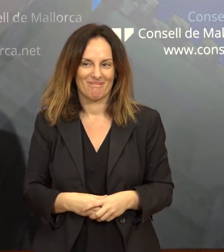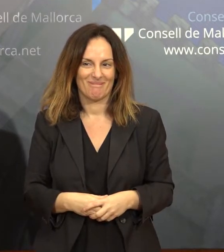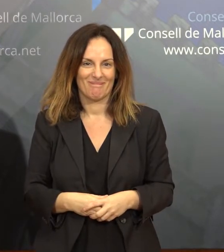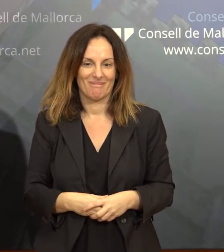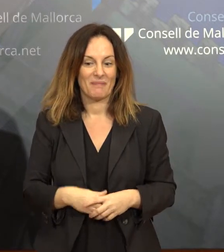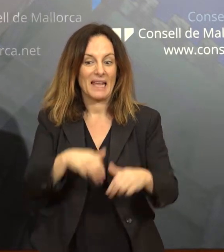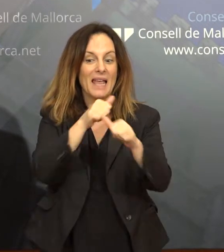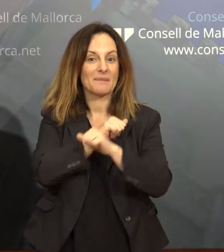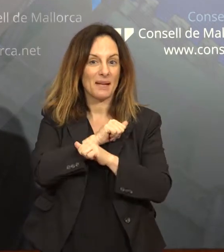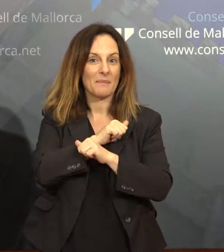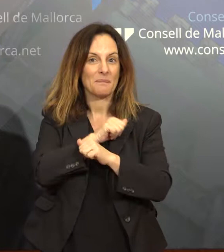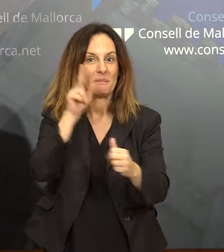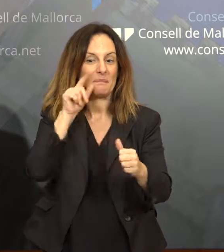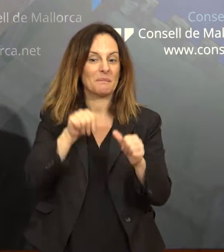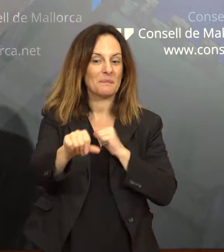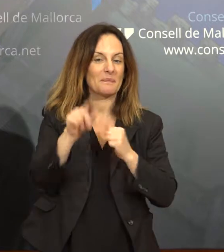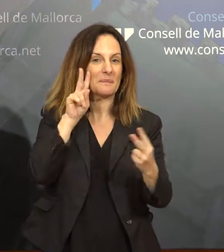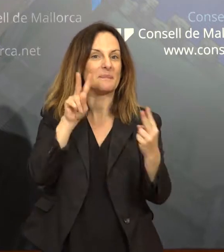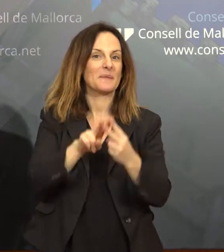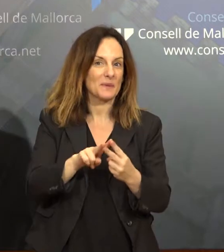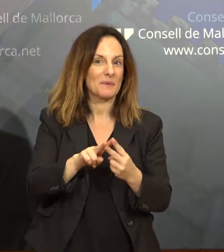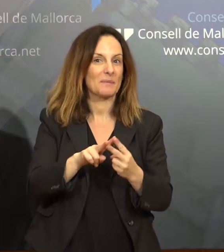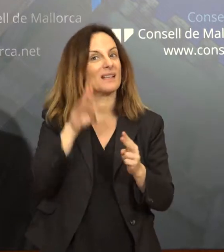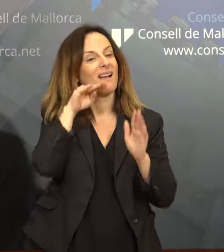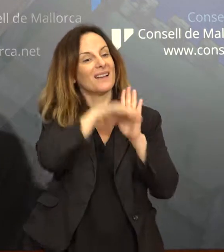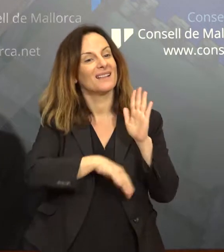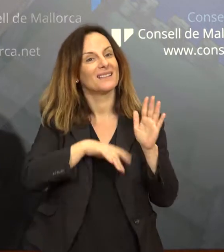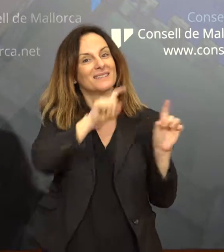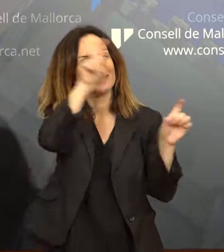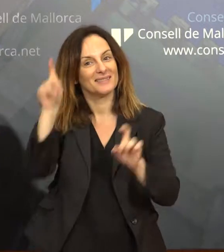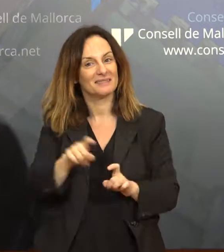esperàvem volarmos algun dels actes que organitzam.